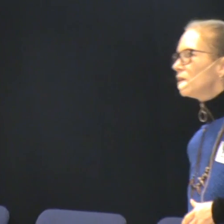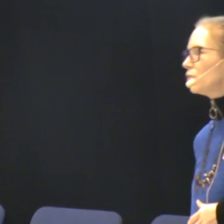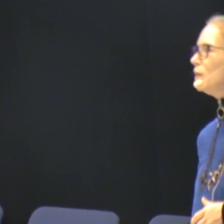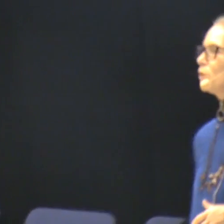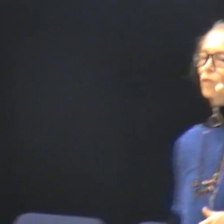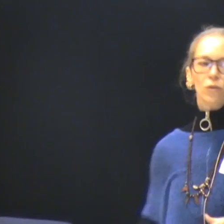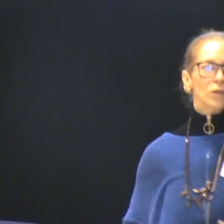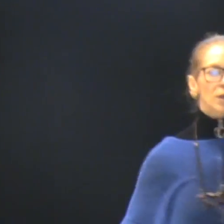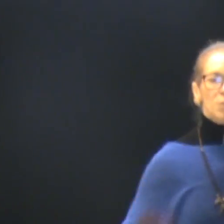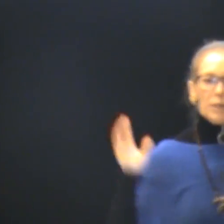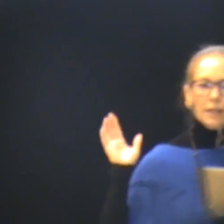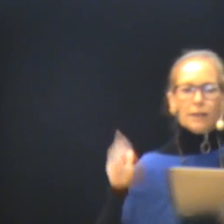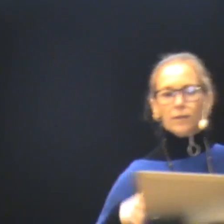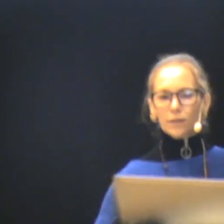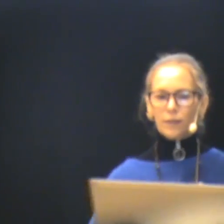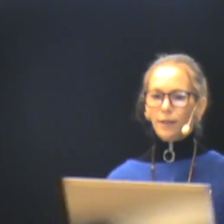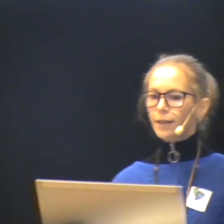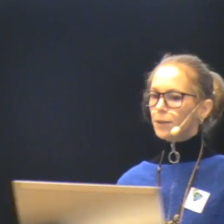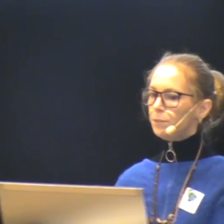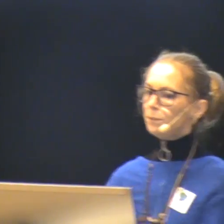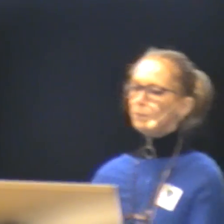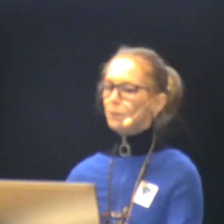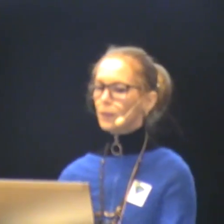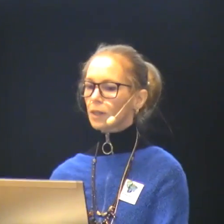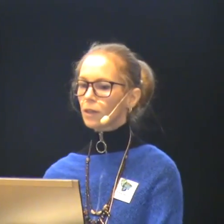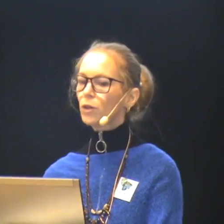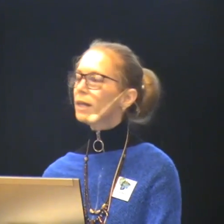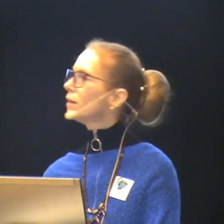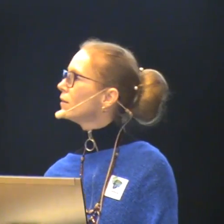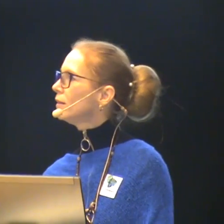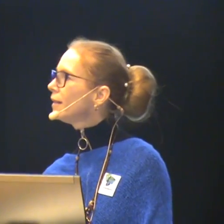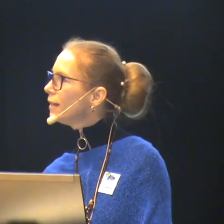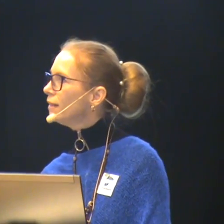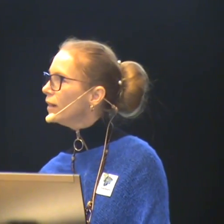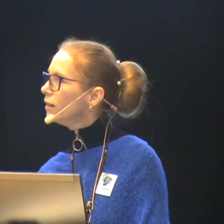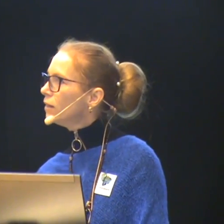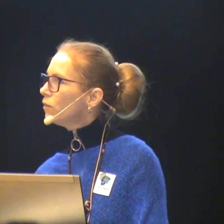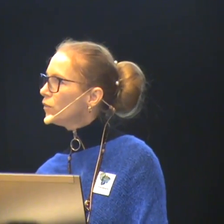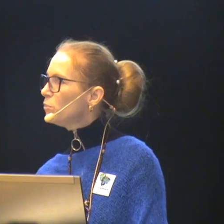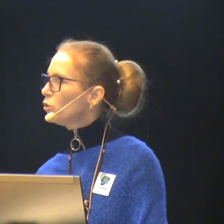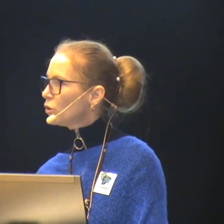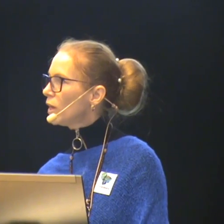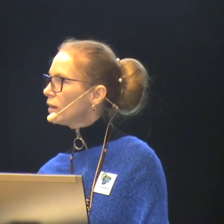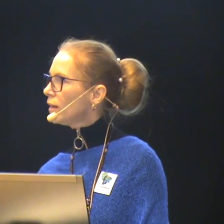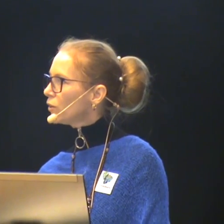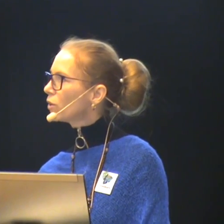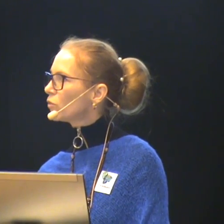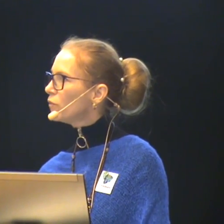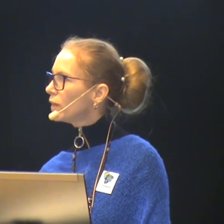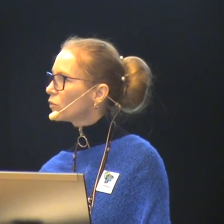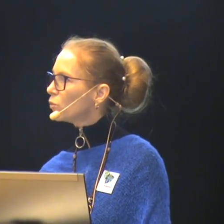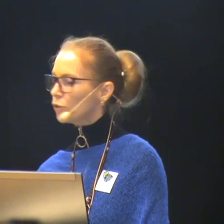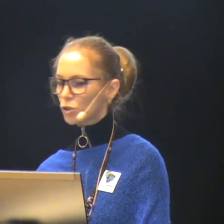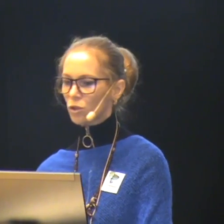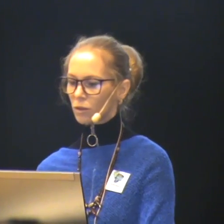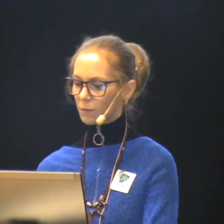metodikfilmer och sånt. Men det sker när jag hinner. För det är mitt yrke. Lära yrket